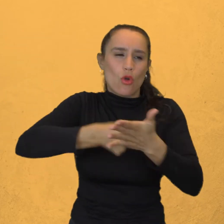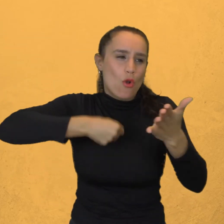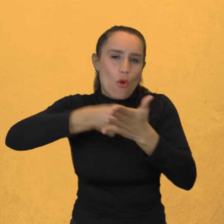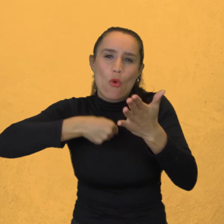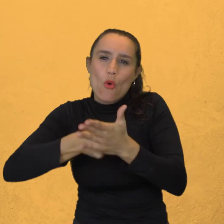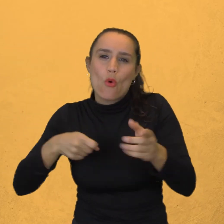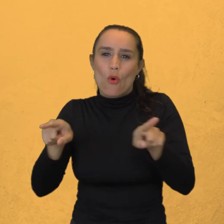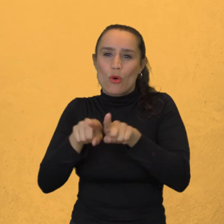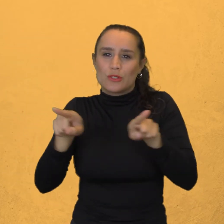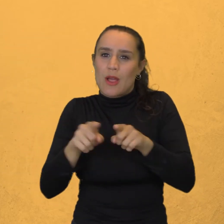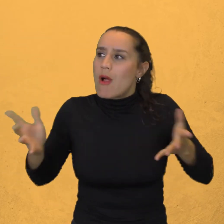tuertos Y hacer el bien